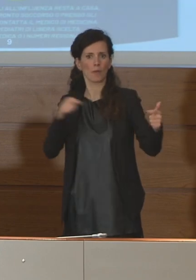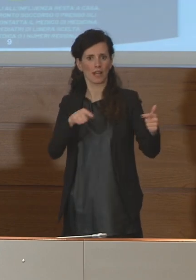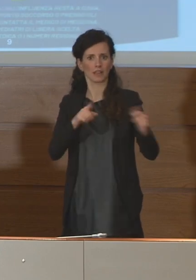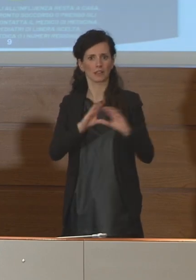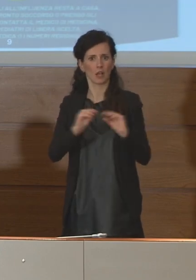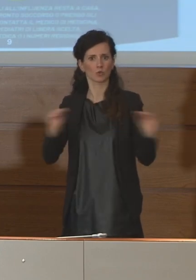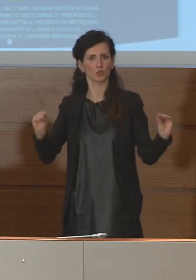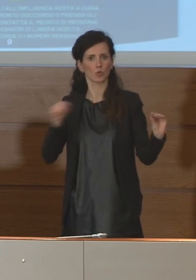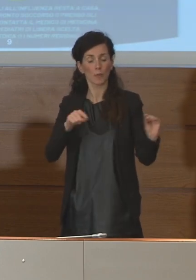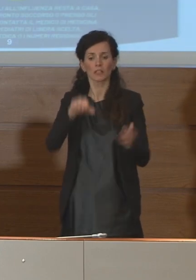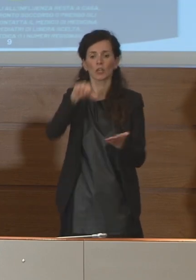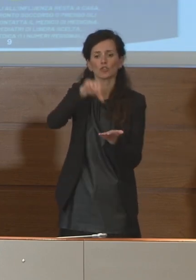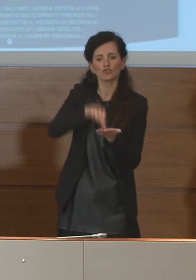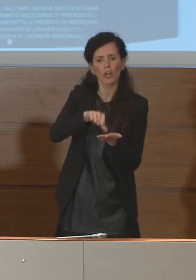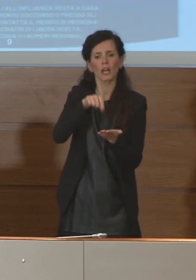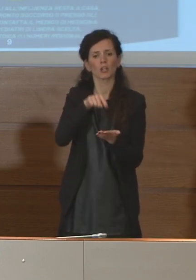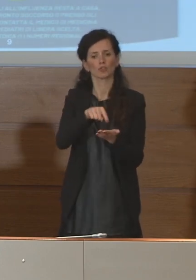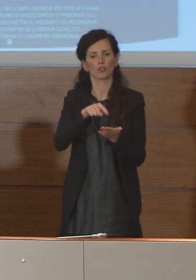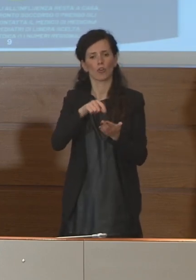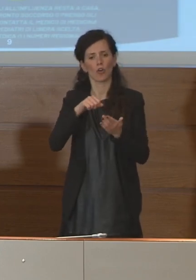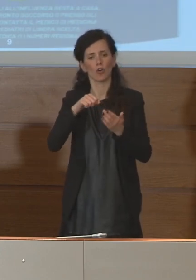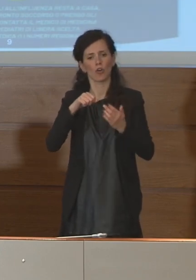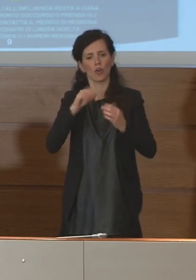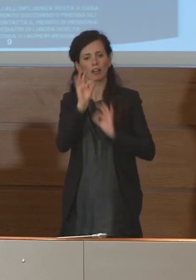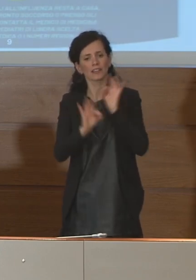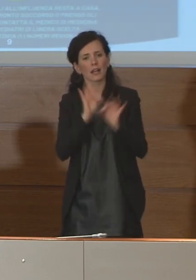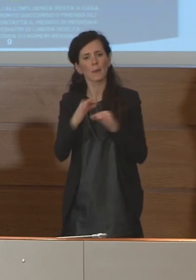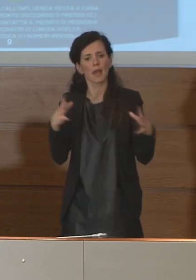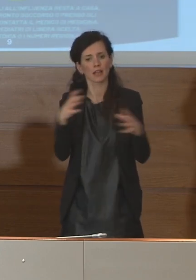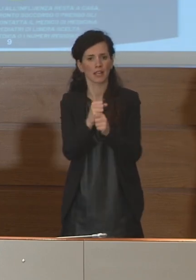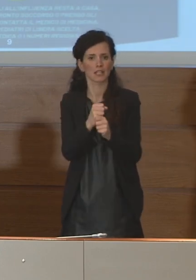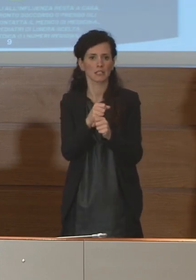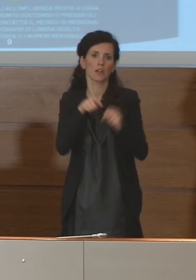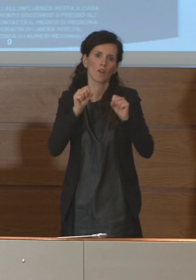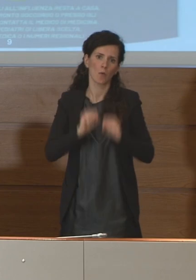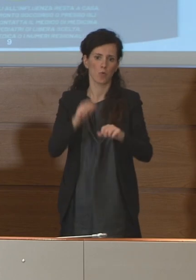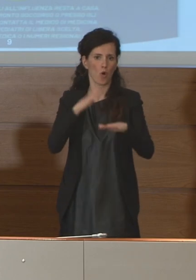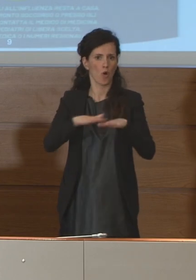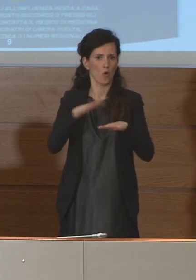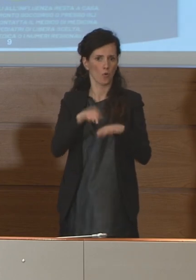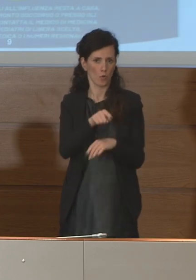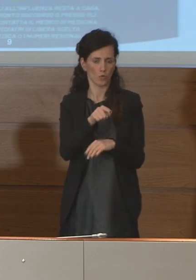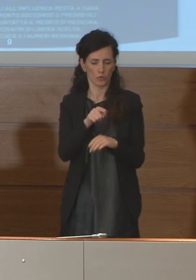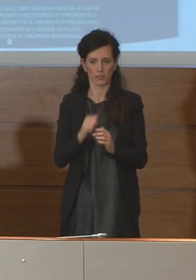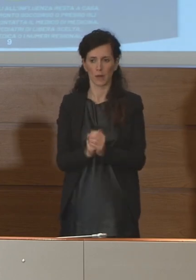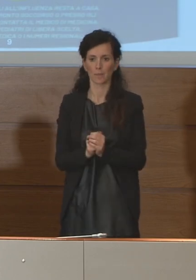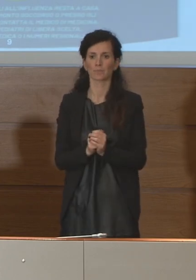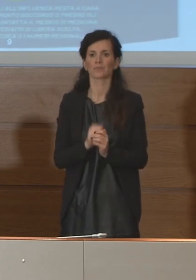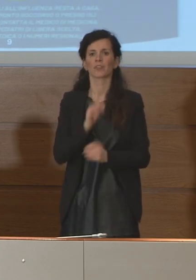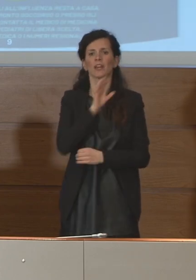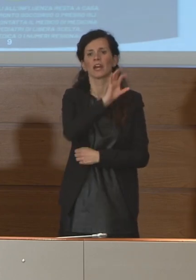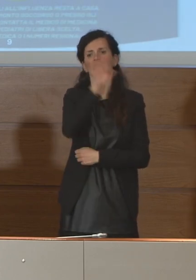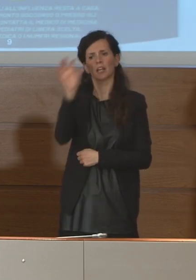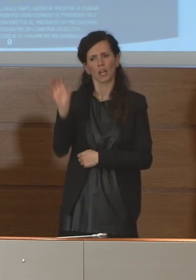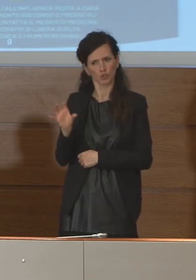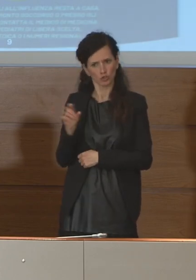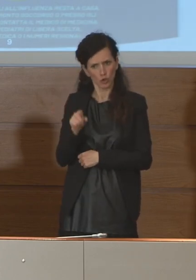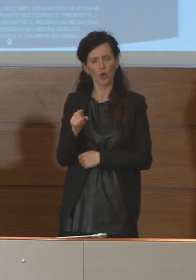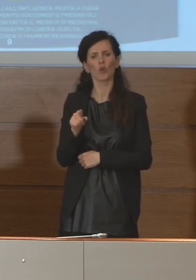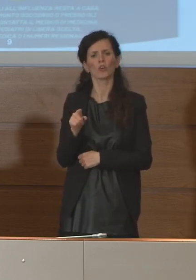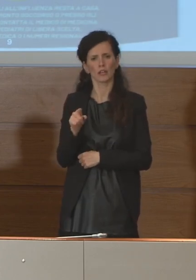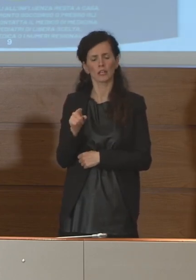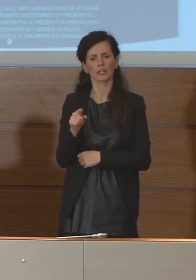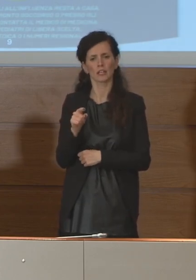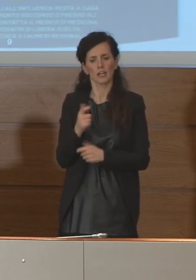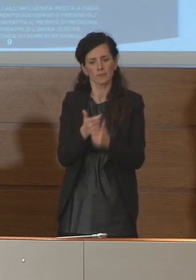centri di terapia intensiva e sub-intensiva. Le regioni hanno anche potenziato, stiamo